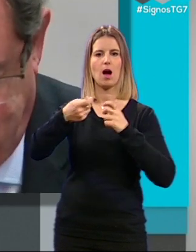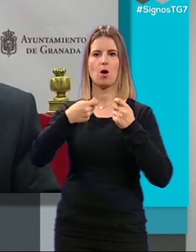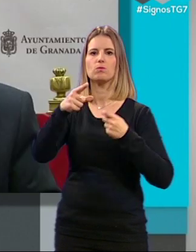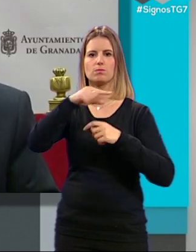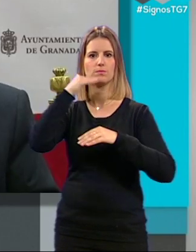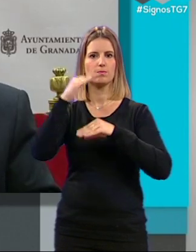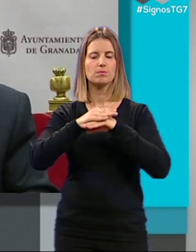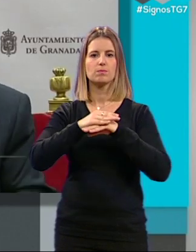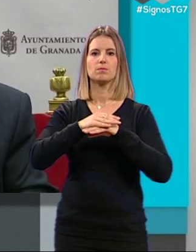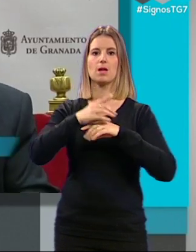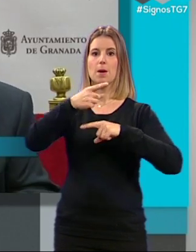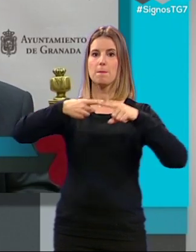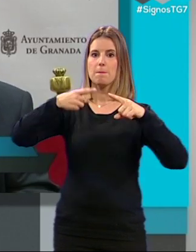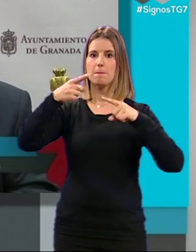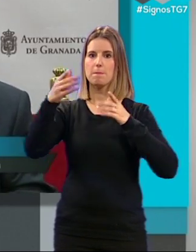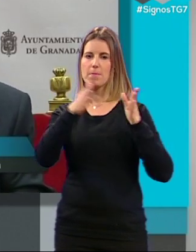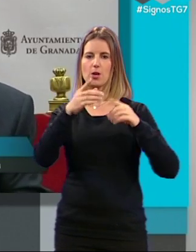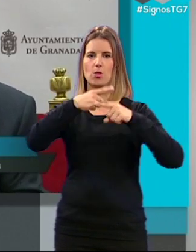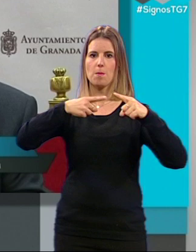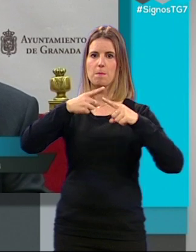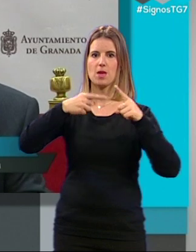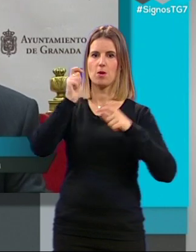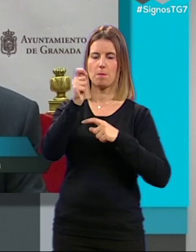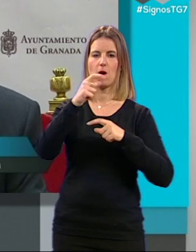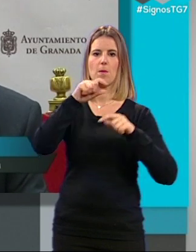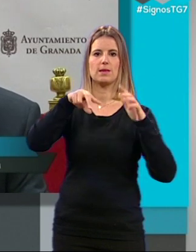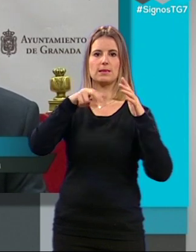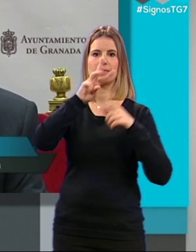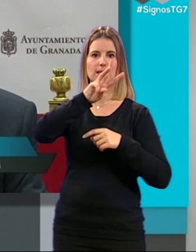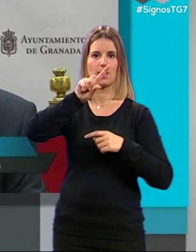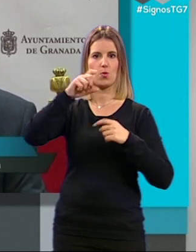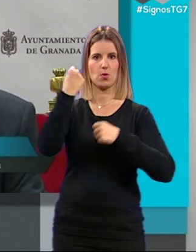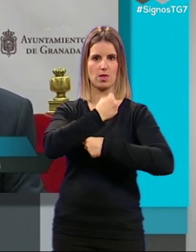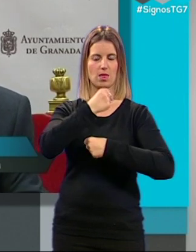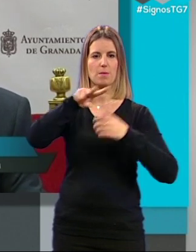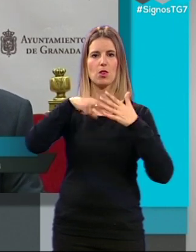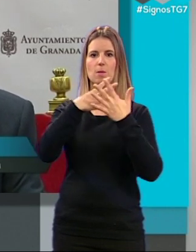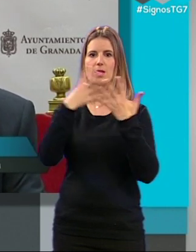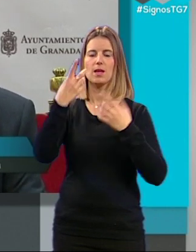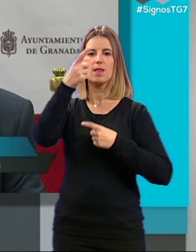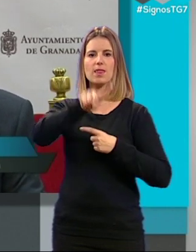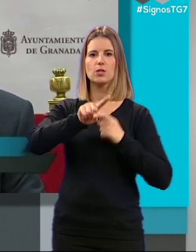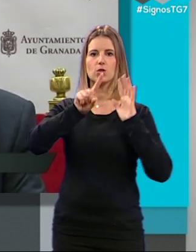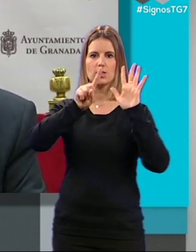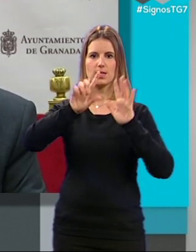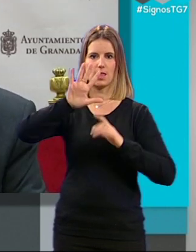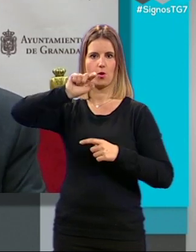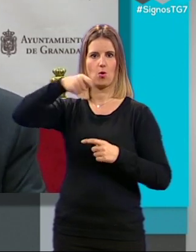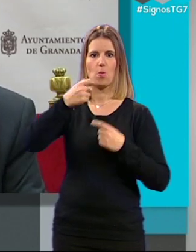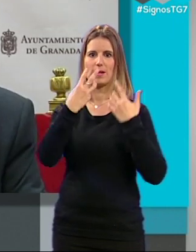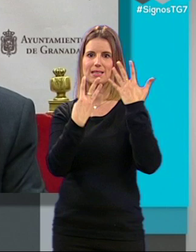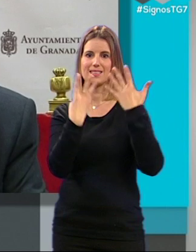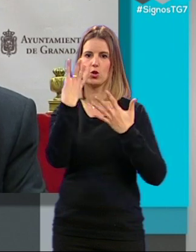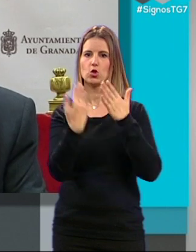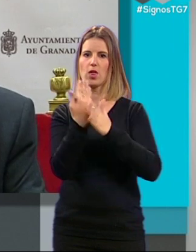El periodo medio de pago a 31 de diciembre de 2019 se ha fijado en 165,38